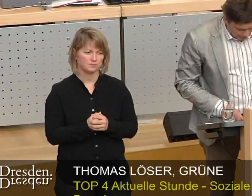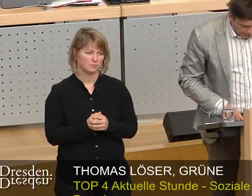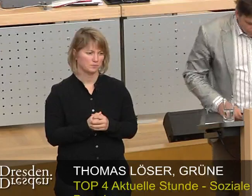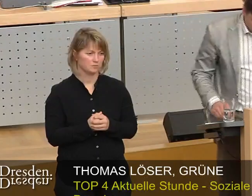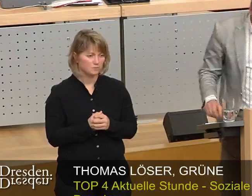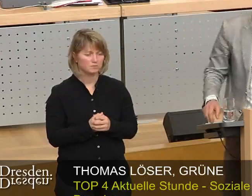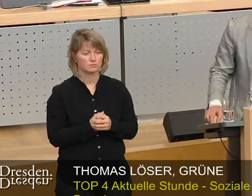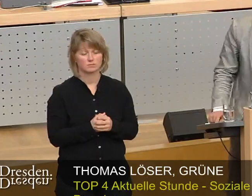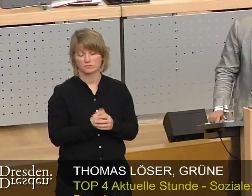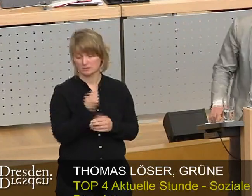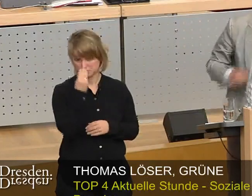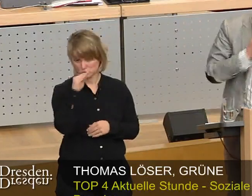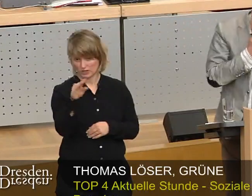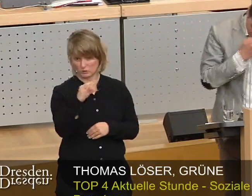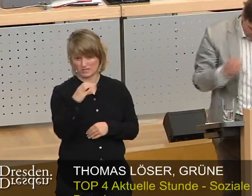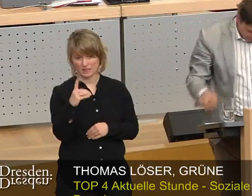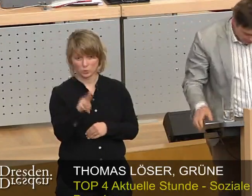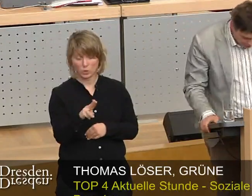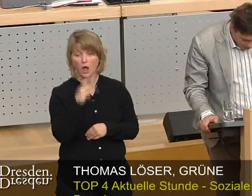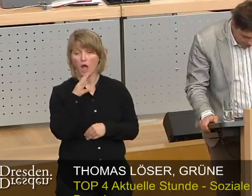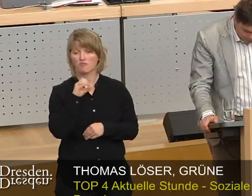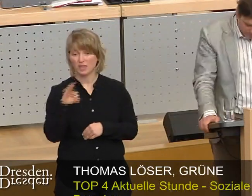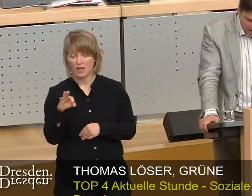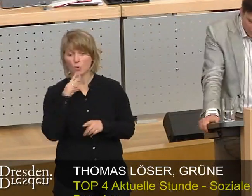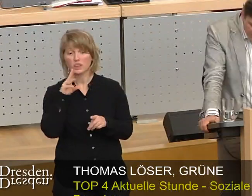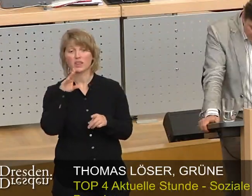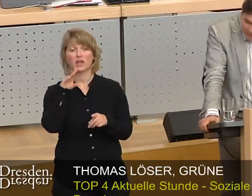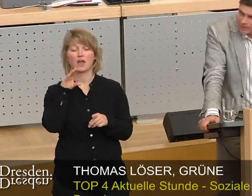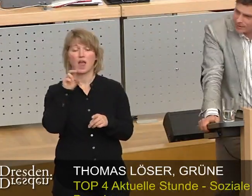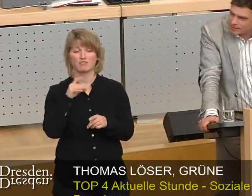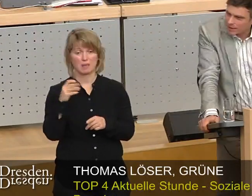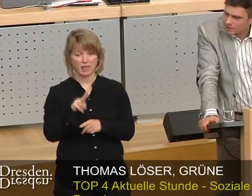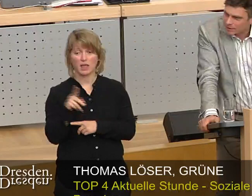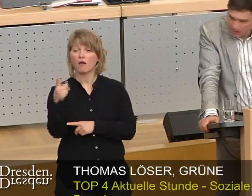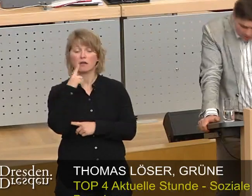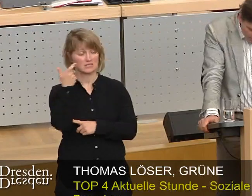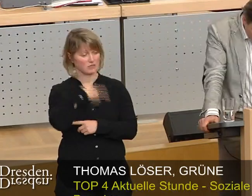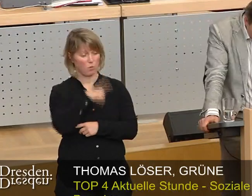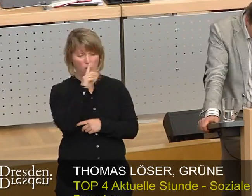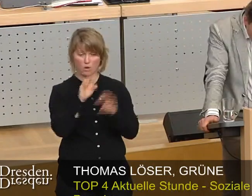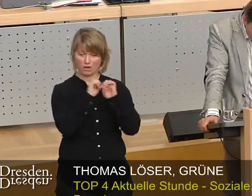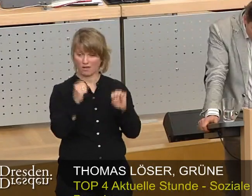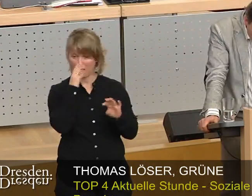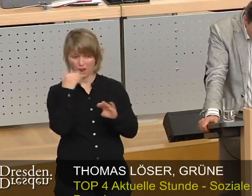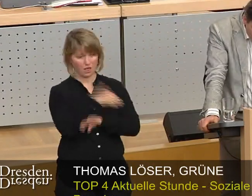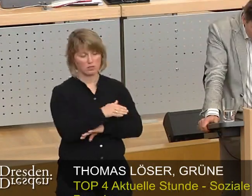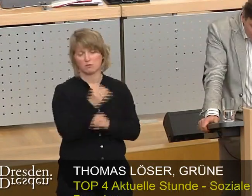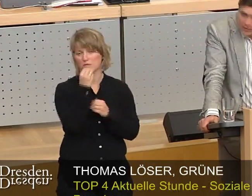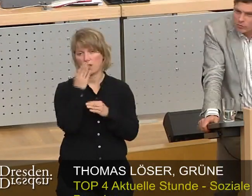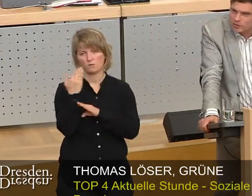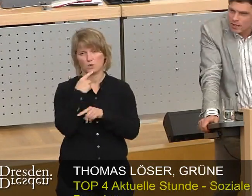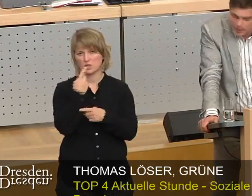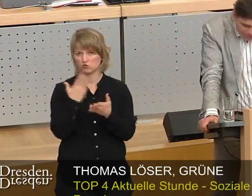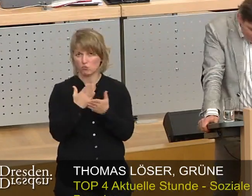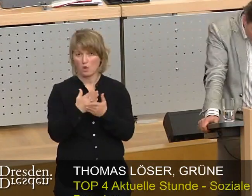liebe Kollegen von der CDU, dass AfD und FDP als Neoliberale das hier ablehnen, das ist ja ganz klar, das haben Sie auch angekündigt. Aber